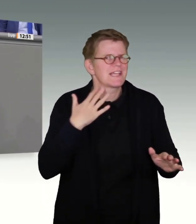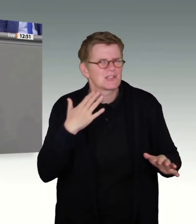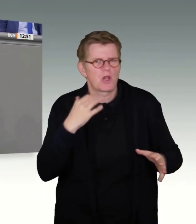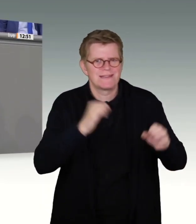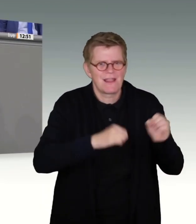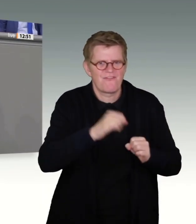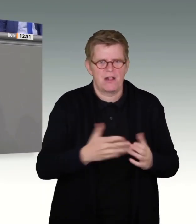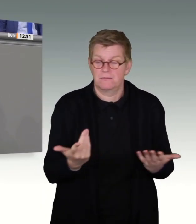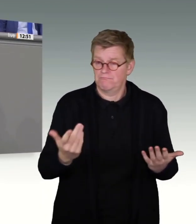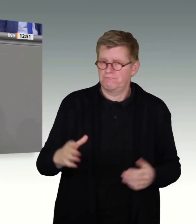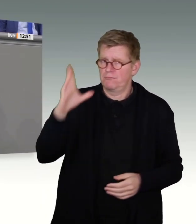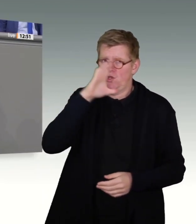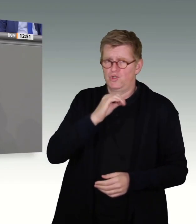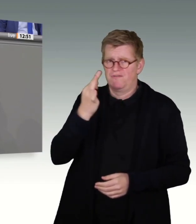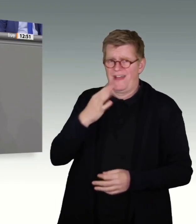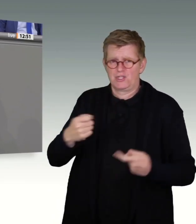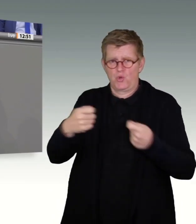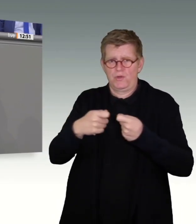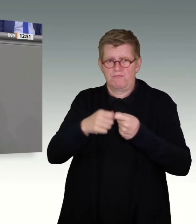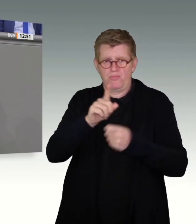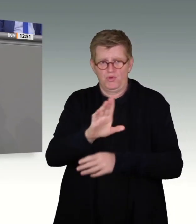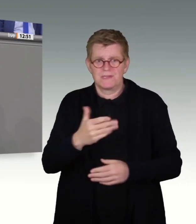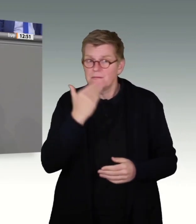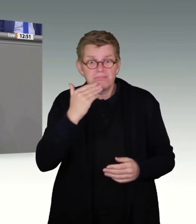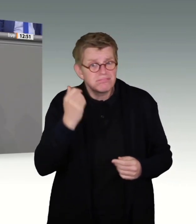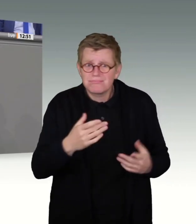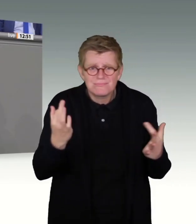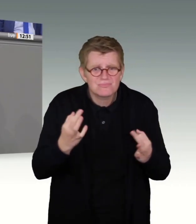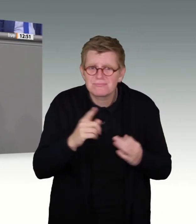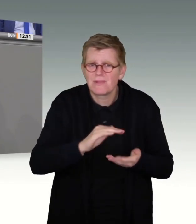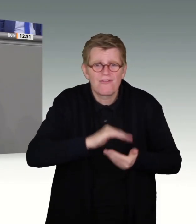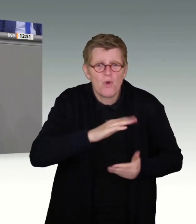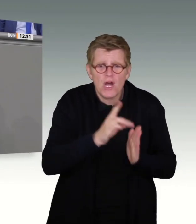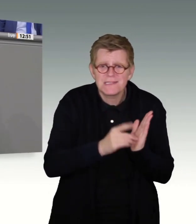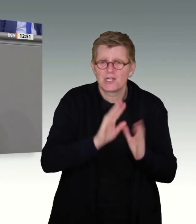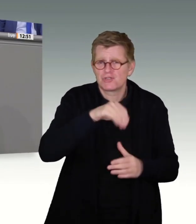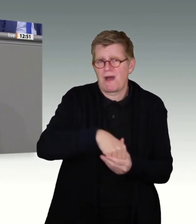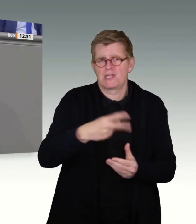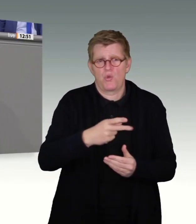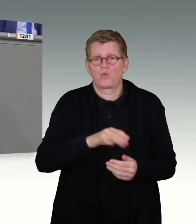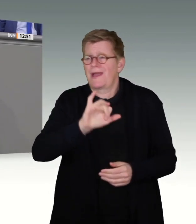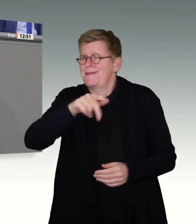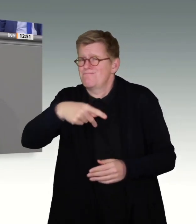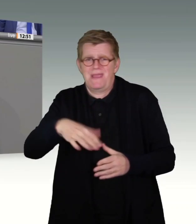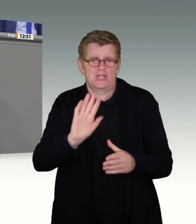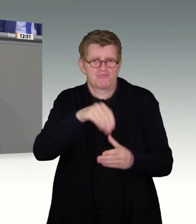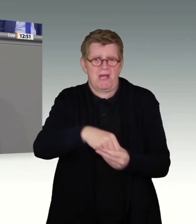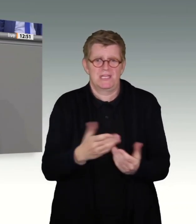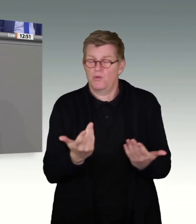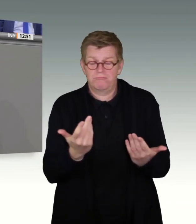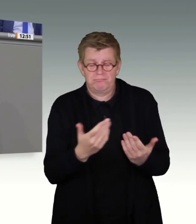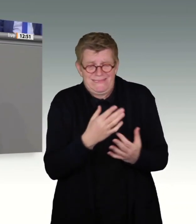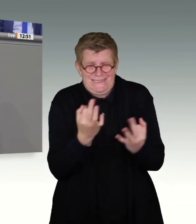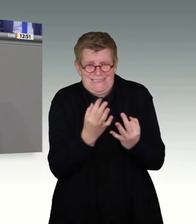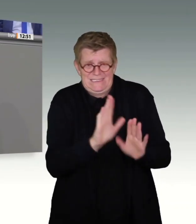hat keine Sekunde auf die unnütze Vorratsdatenspeicherung und die Speicherung der IP-Adressen verschwendet. Stattdessen